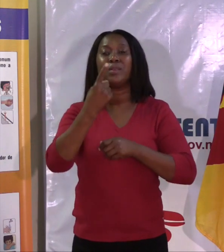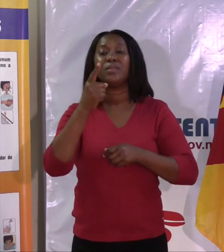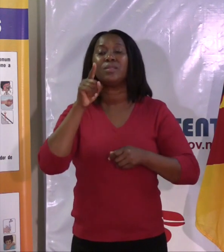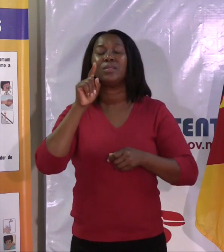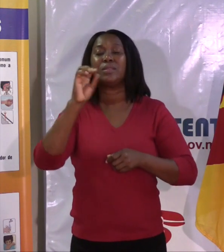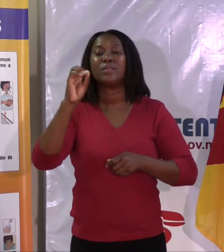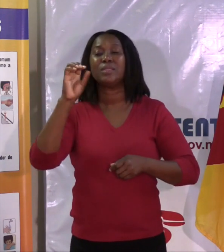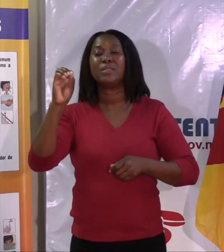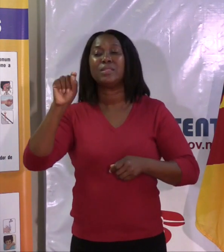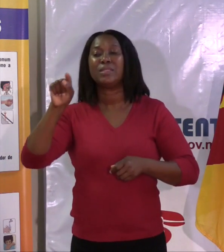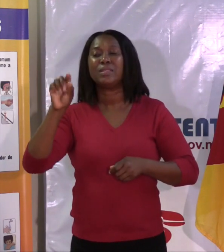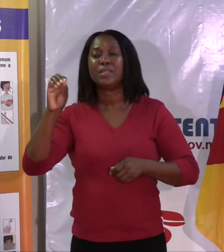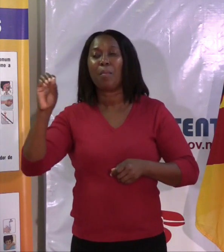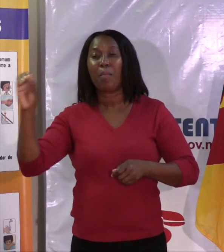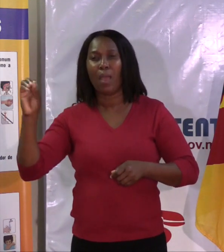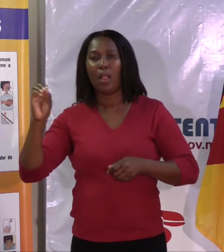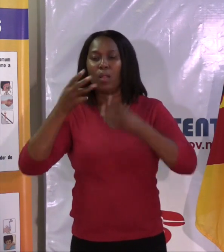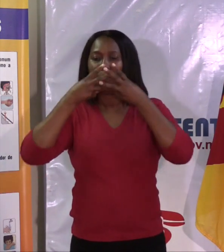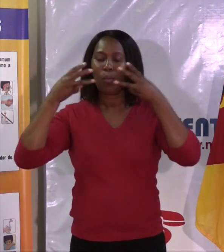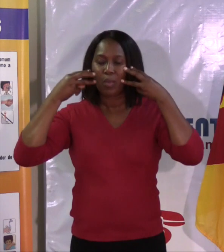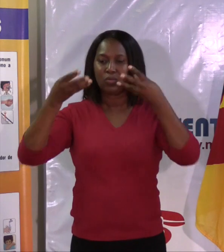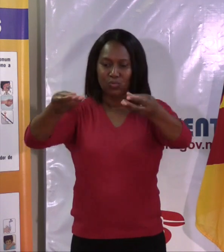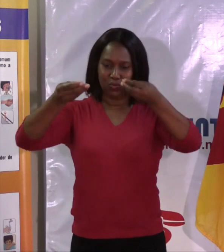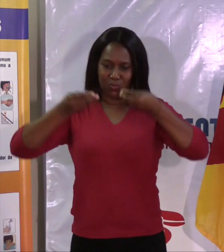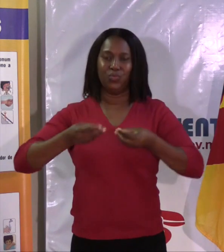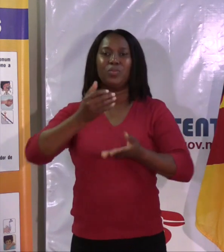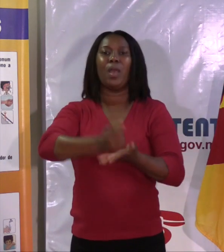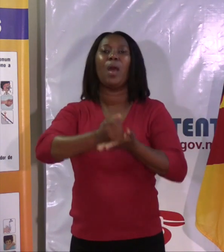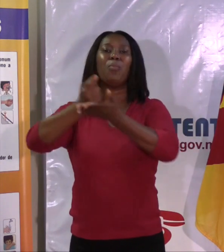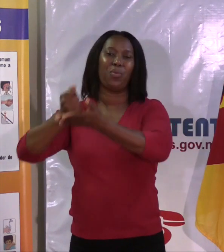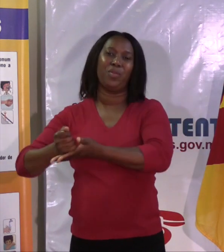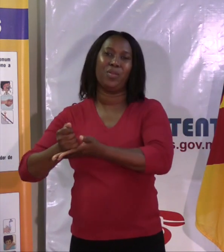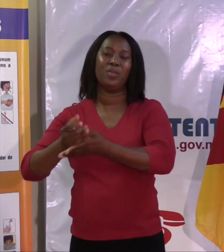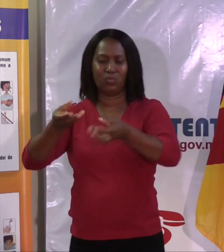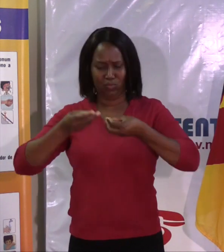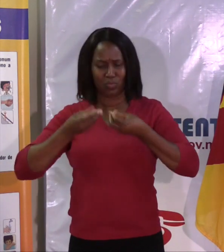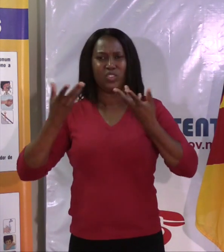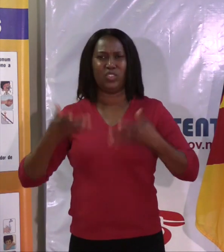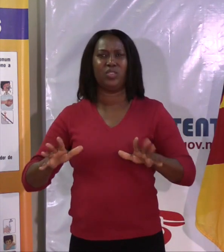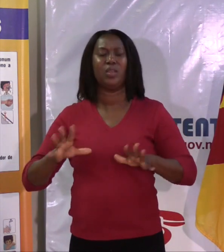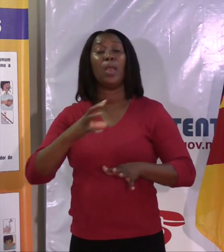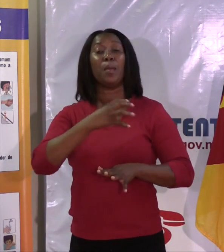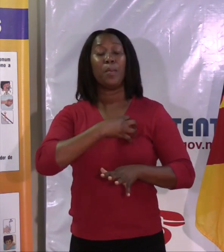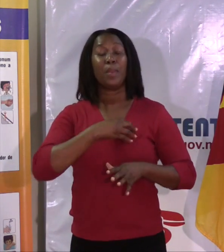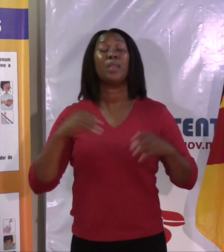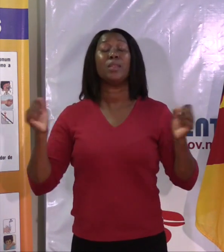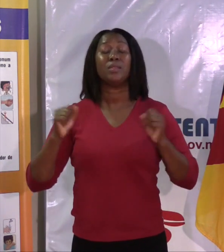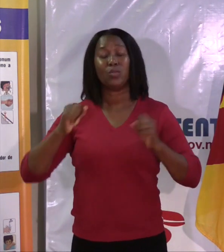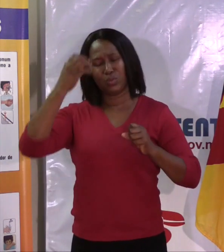foi ontem, antes de ontem, foi antes de ontem, e nós, o Ministério da Saúde e o governo estão a evitar todos os esforços para que, de facto,